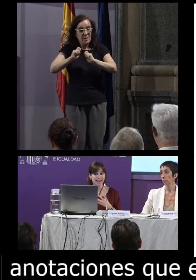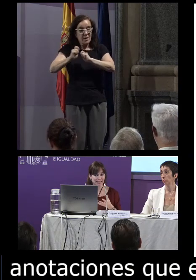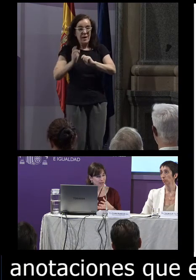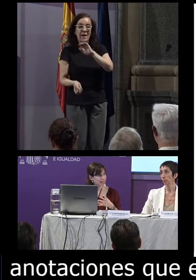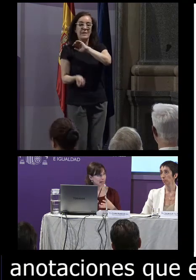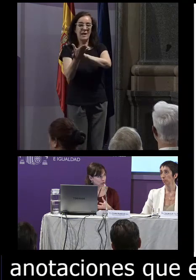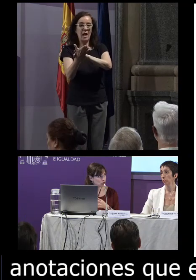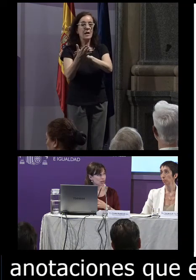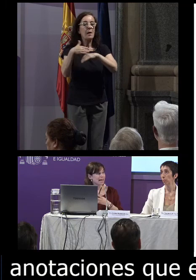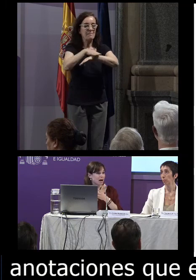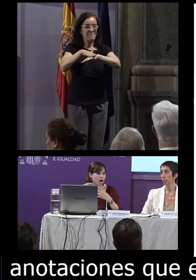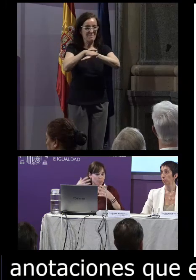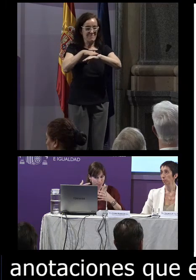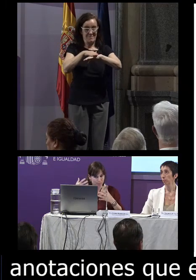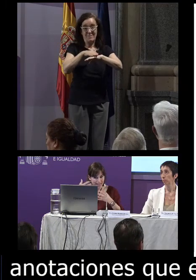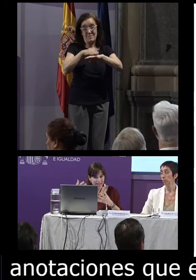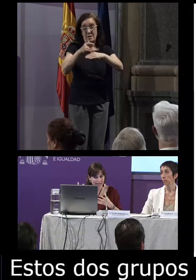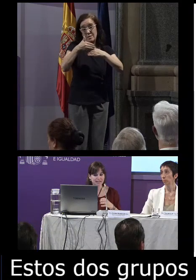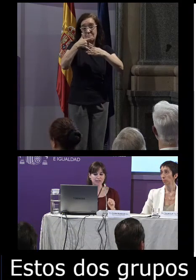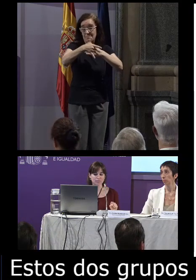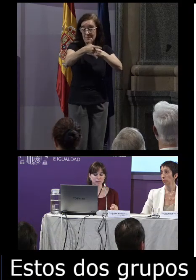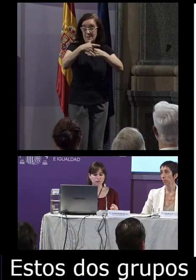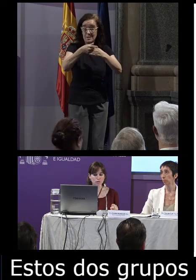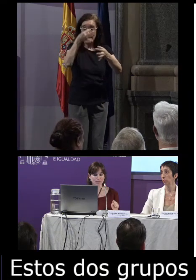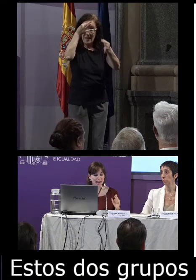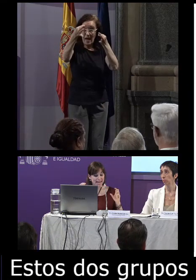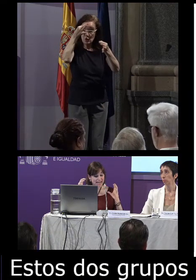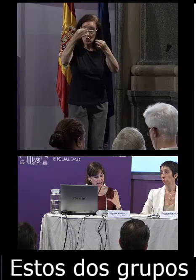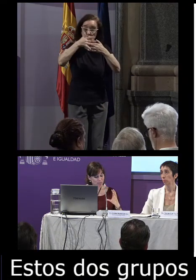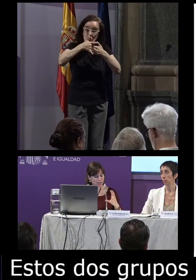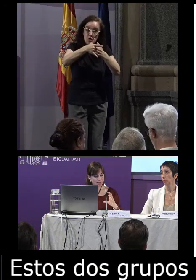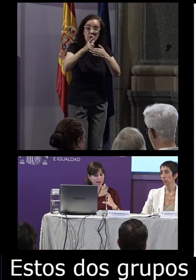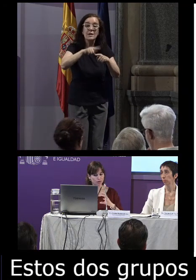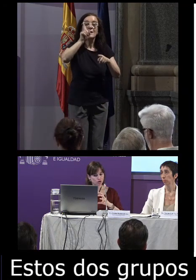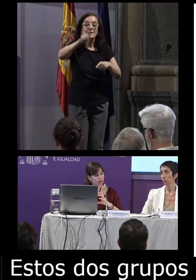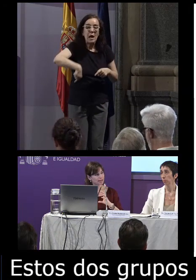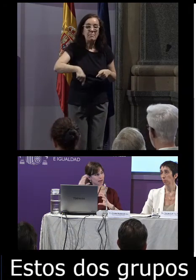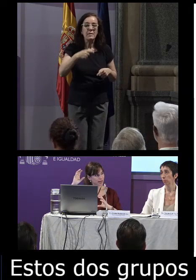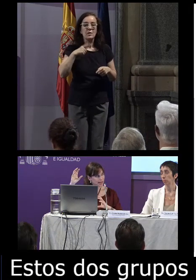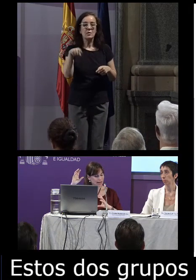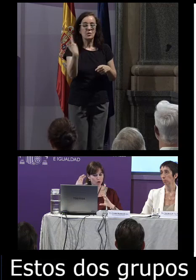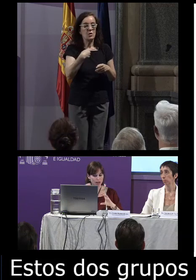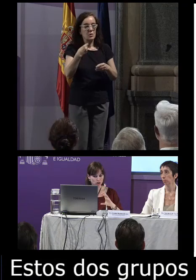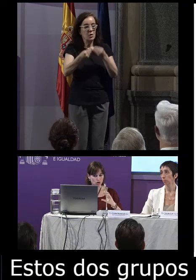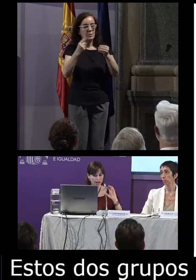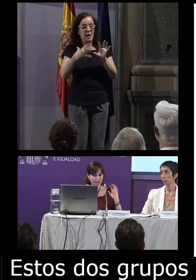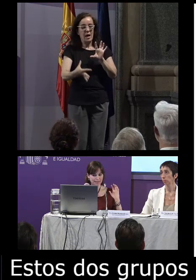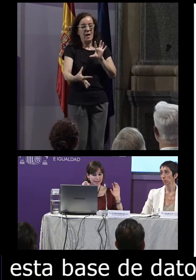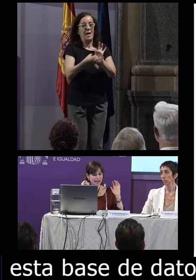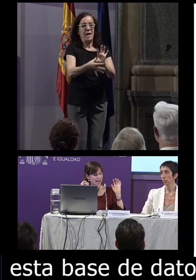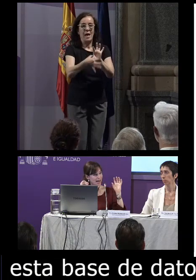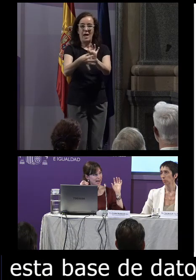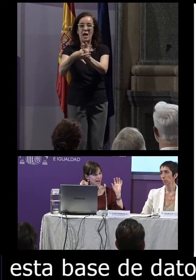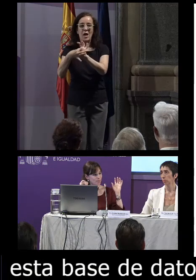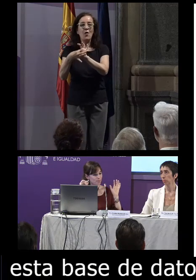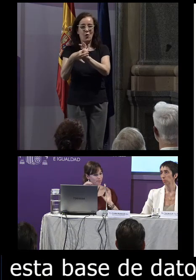esta base de datos ingente y a la misma vez nos permite hacer la conexión entre